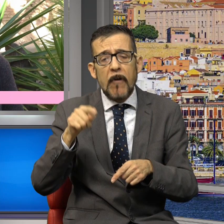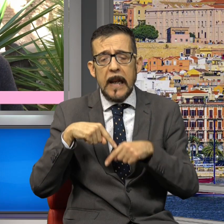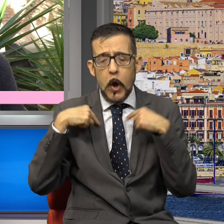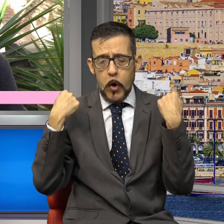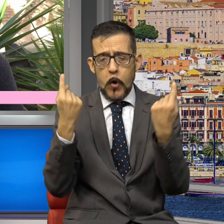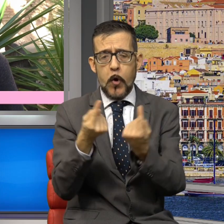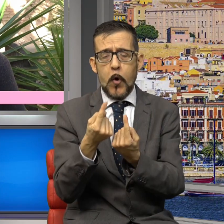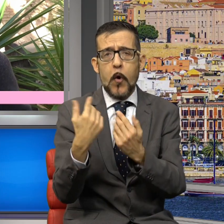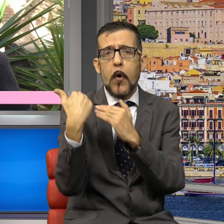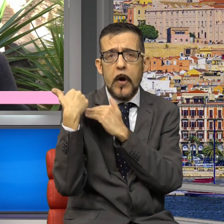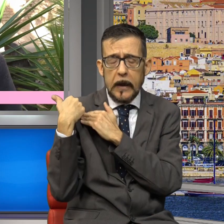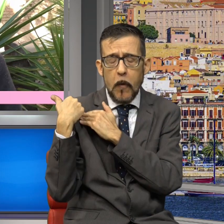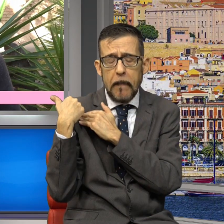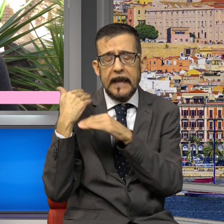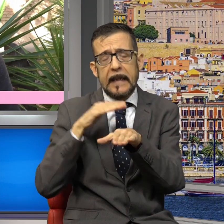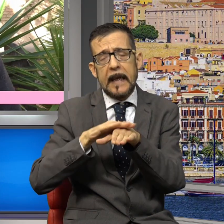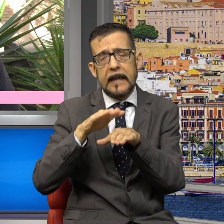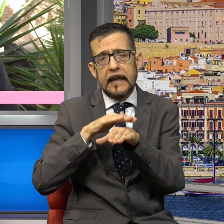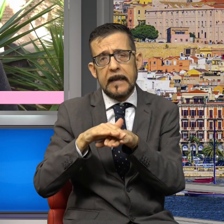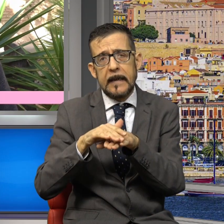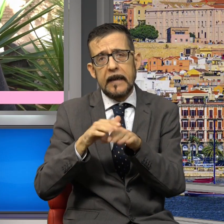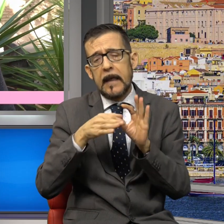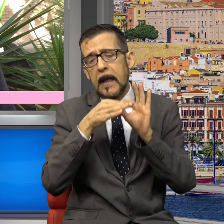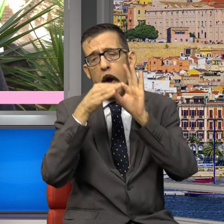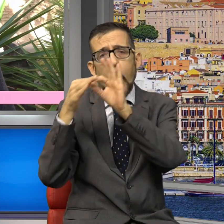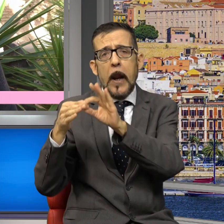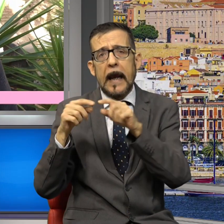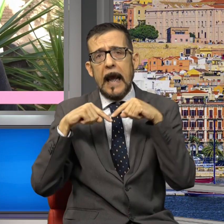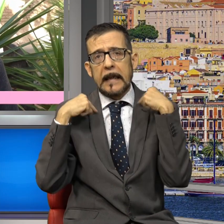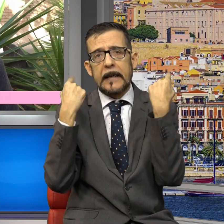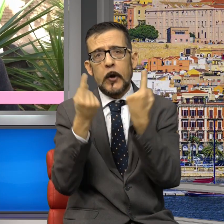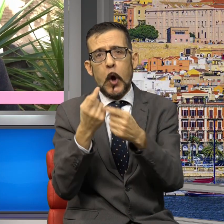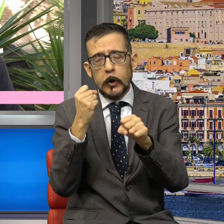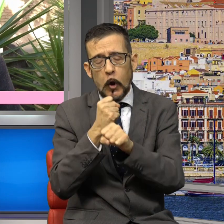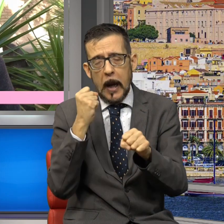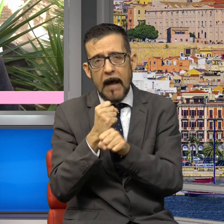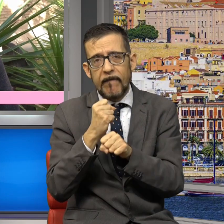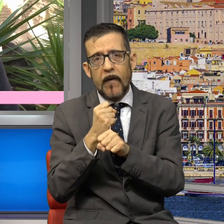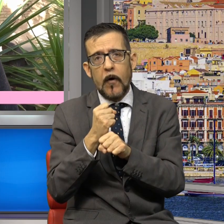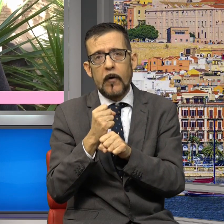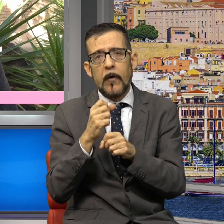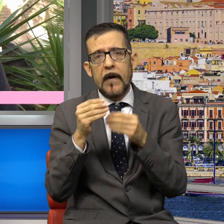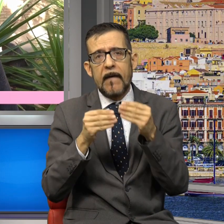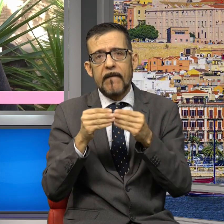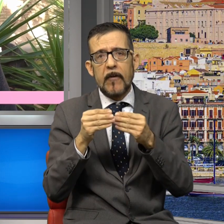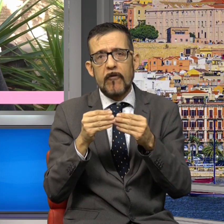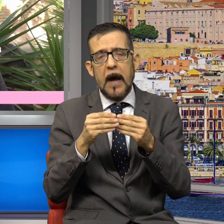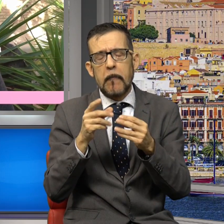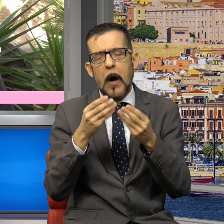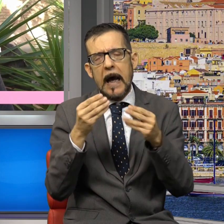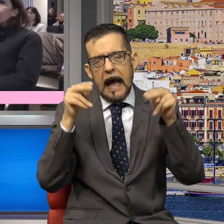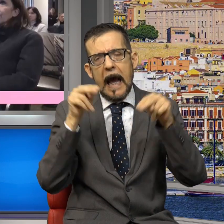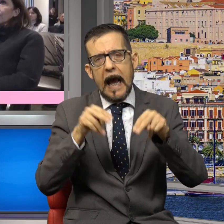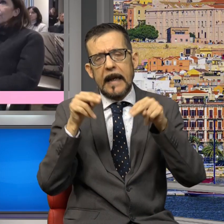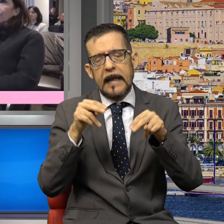proprio perché ci deriva anche dal nostro lavoro che svolgiamo sicuramente da tanti anni e con